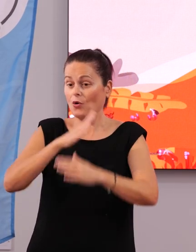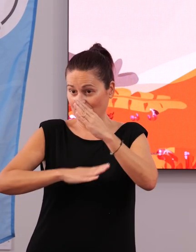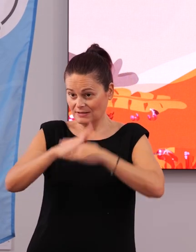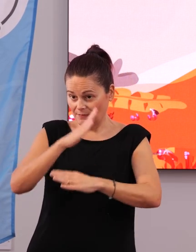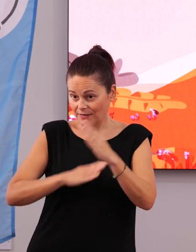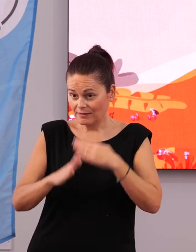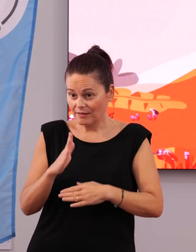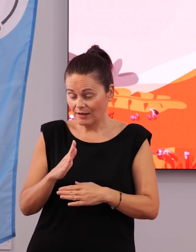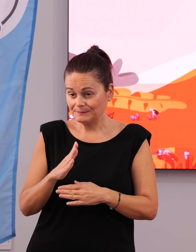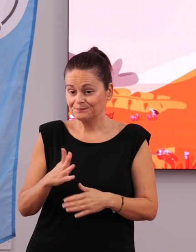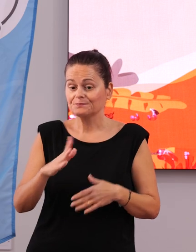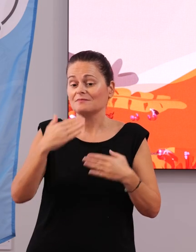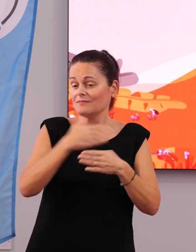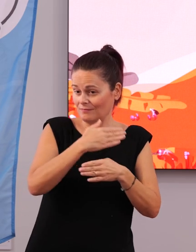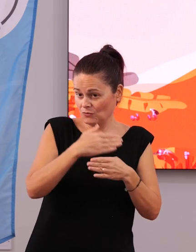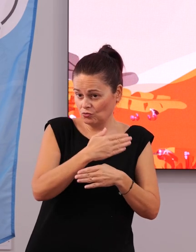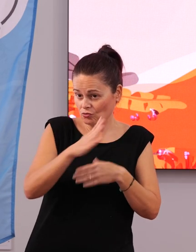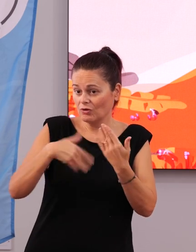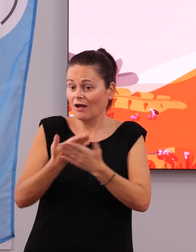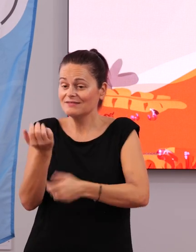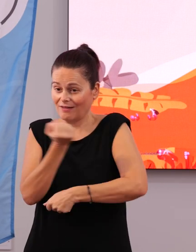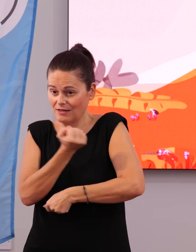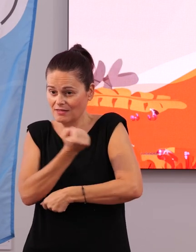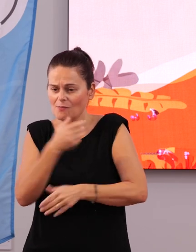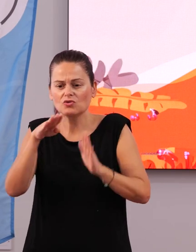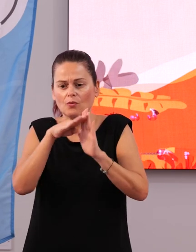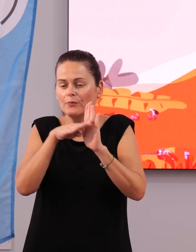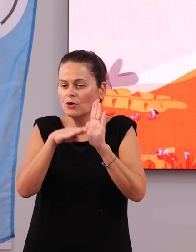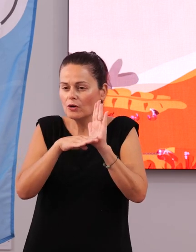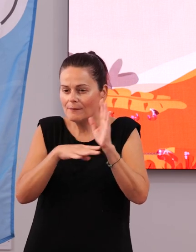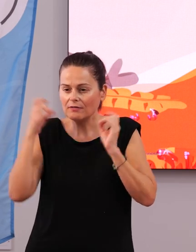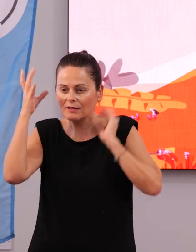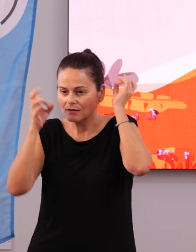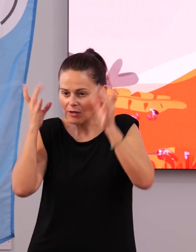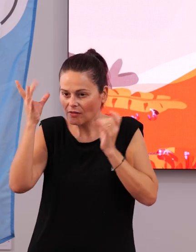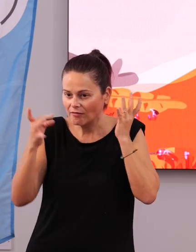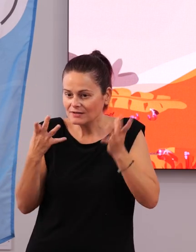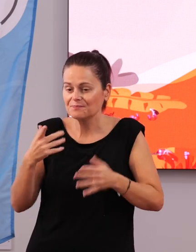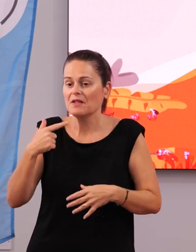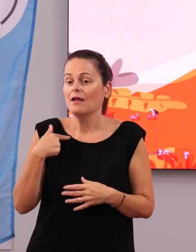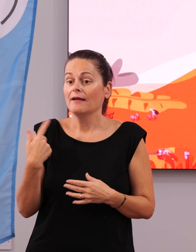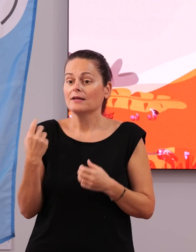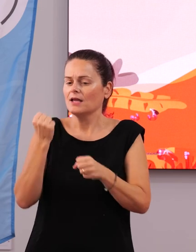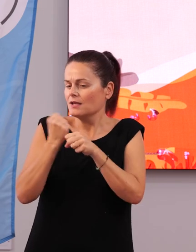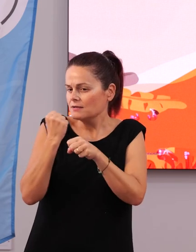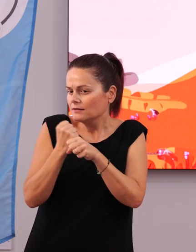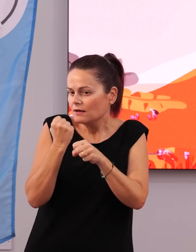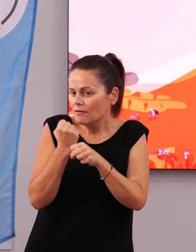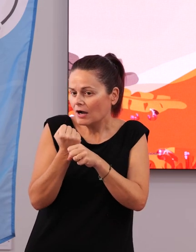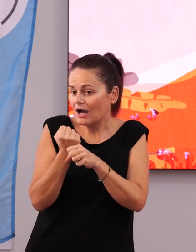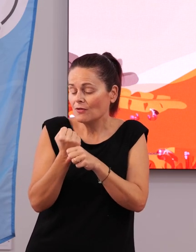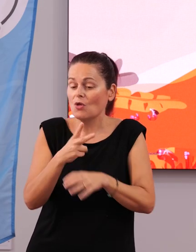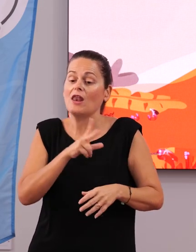discapacidad de octubre a diciembre. Es un programa de actividades que se ha elaborado desde la